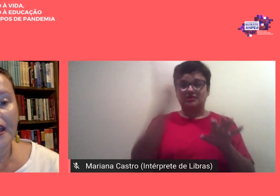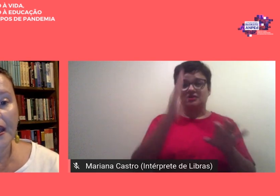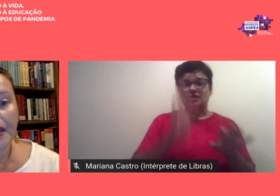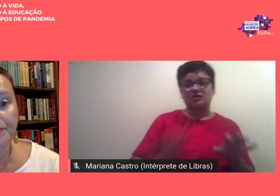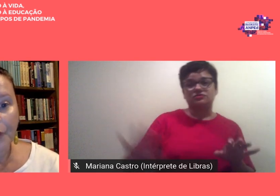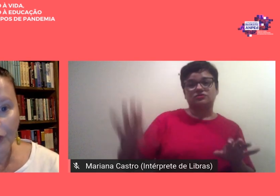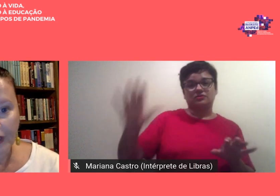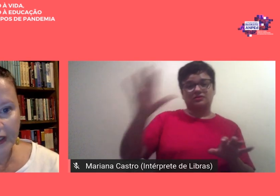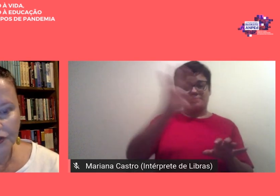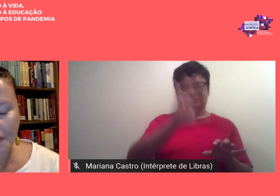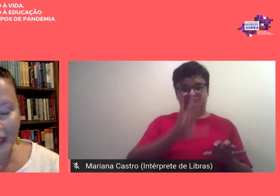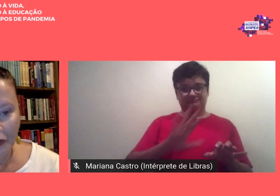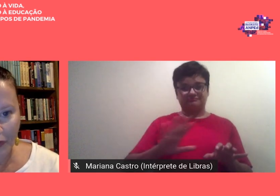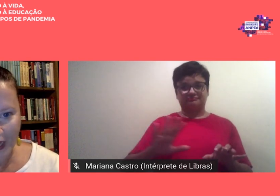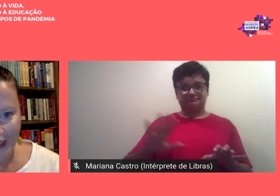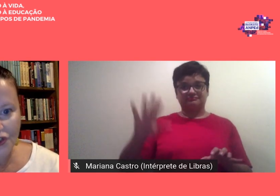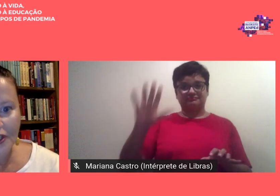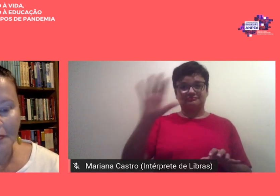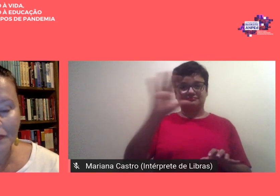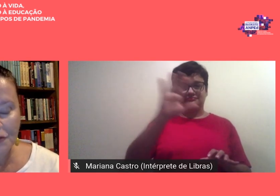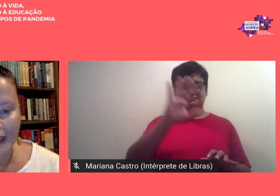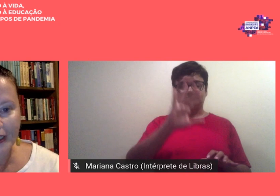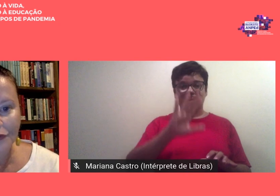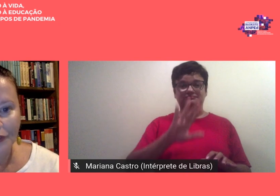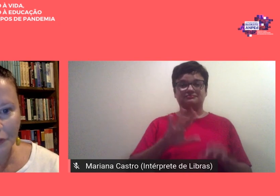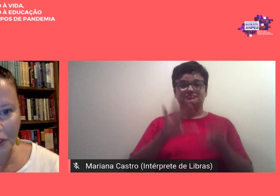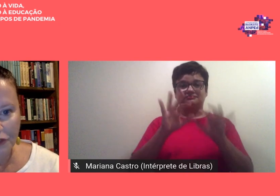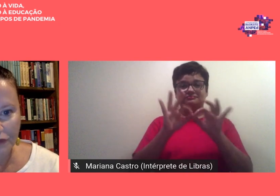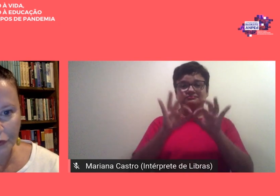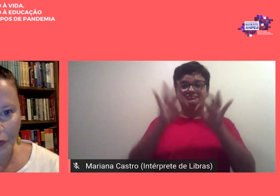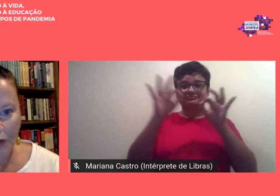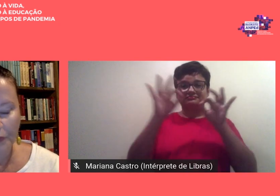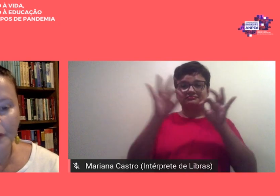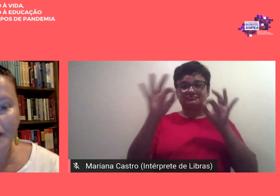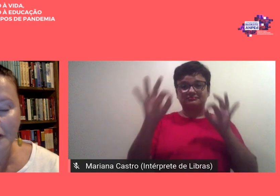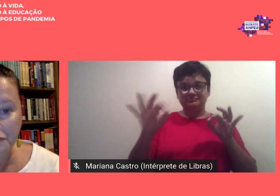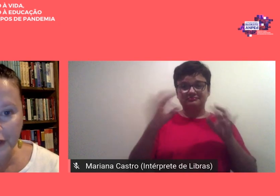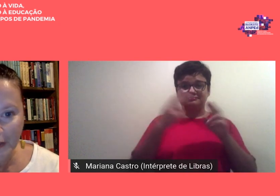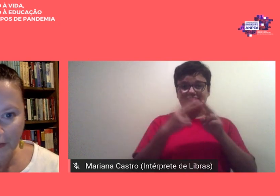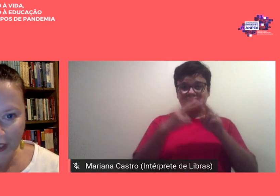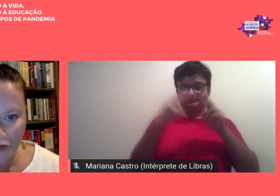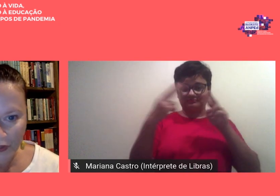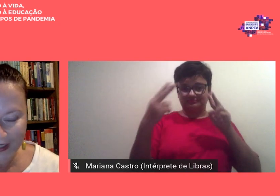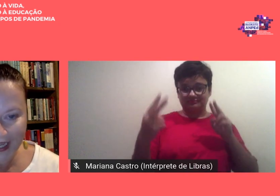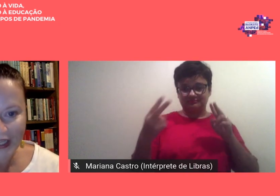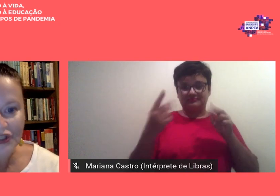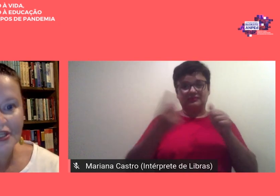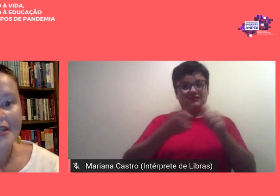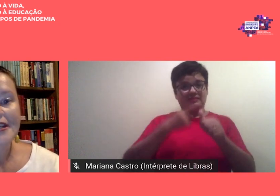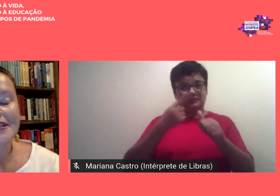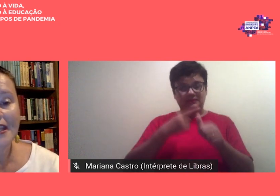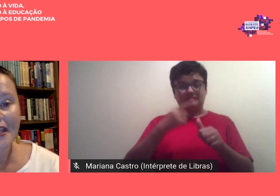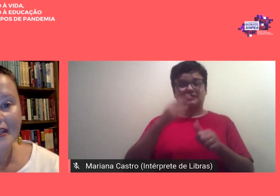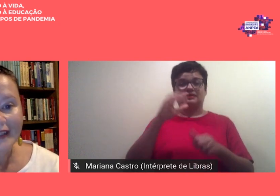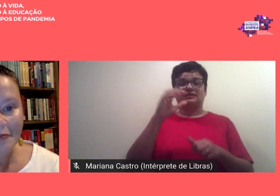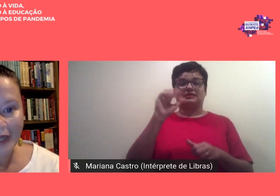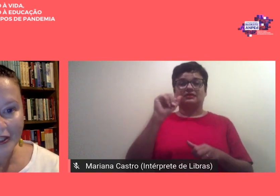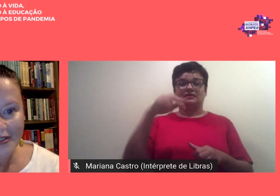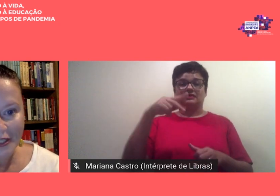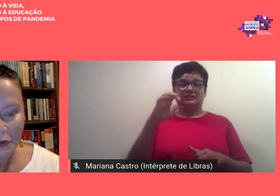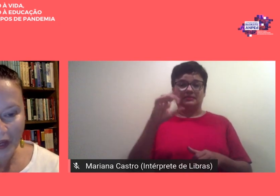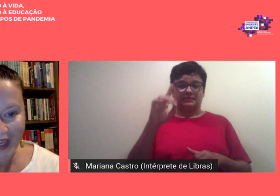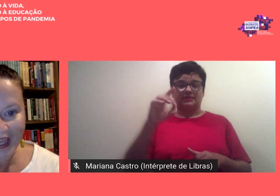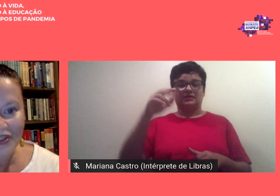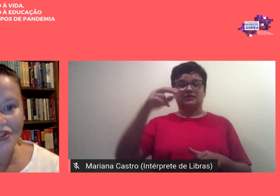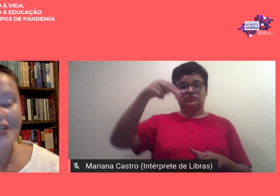de maneira online de maneira totalmente virtual primeiro foi a Amped Nordeste seguida da